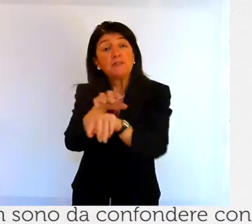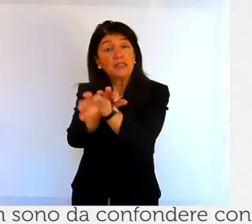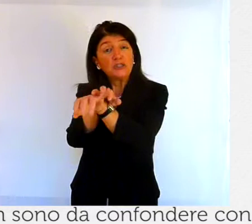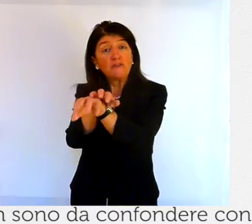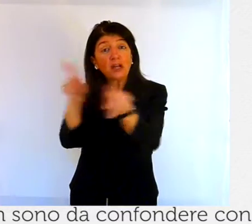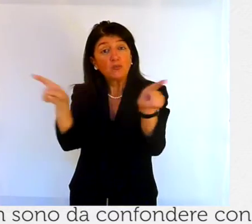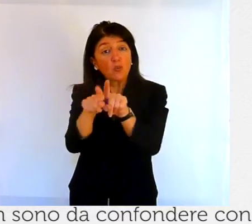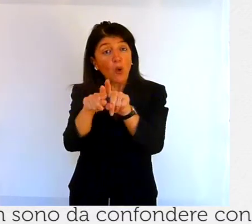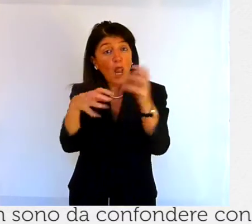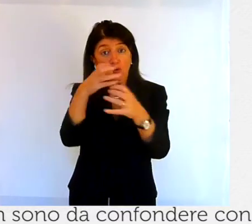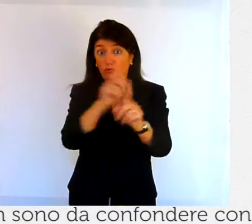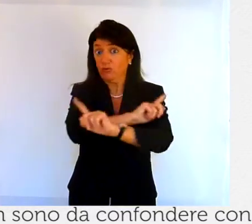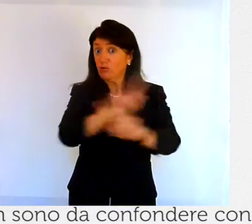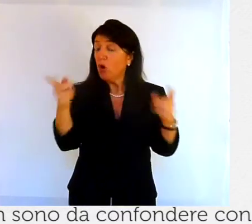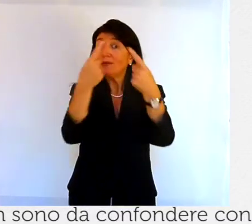cefalopodi